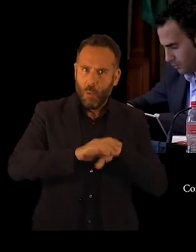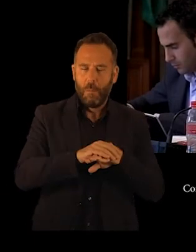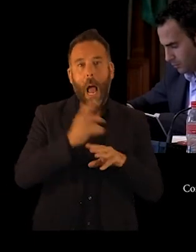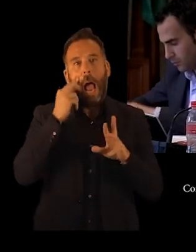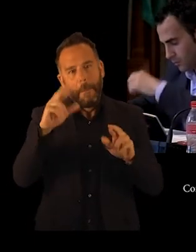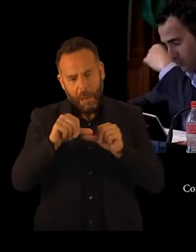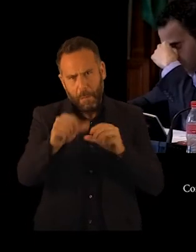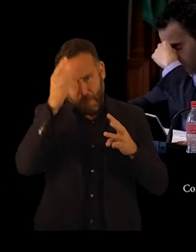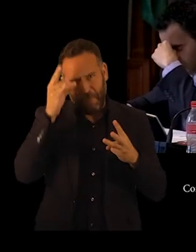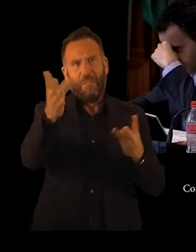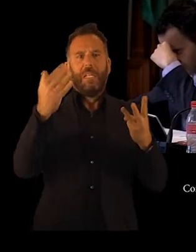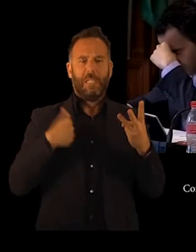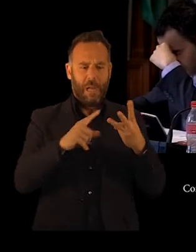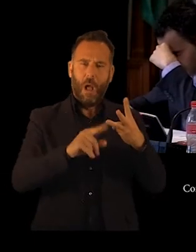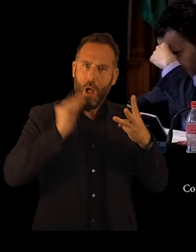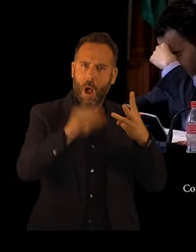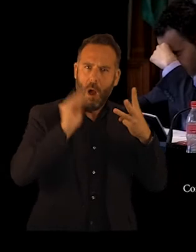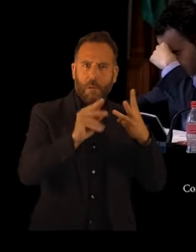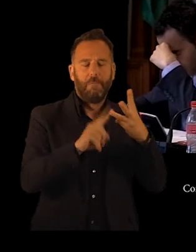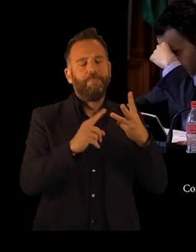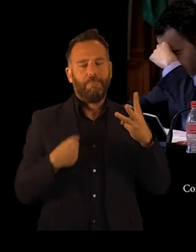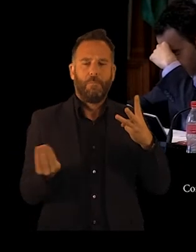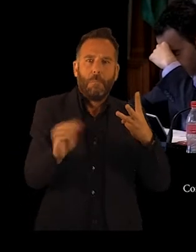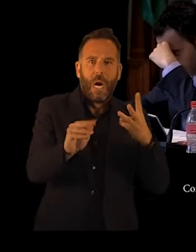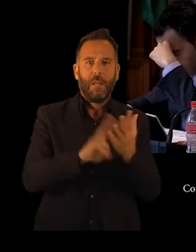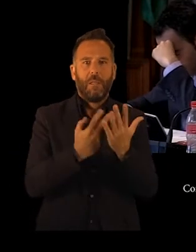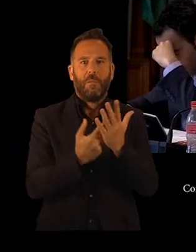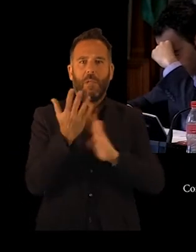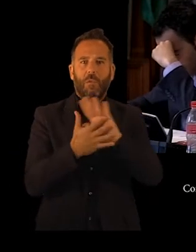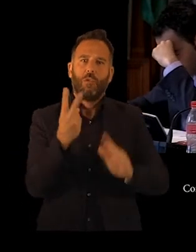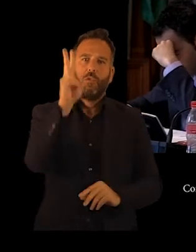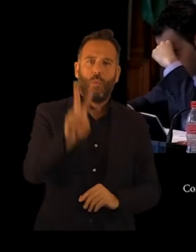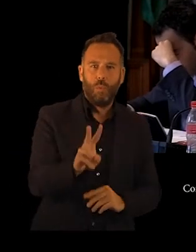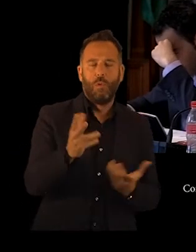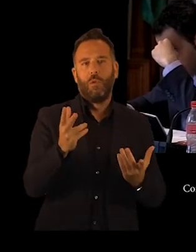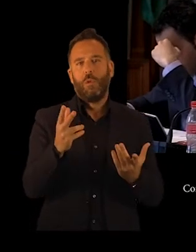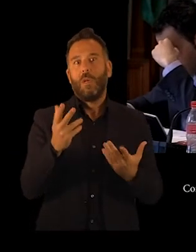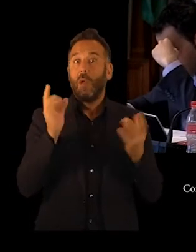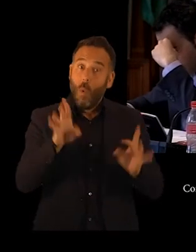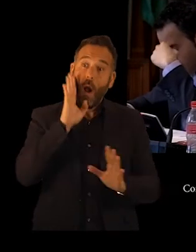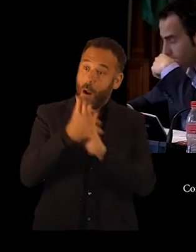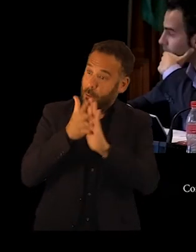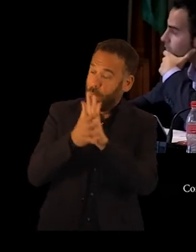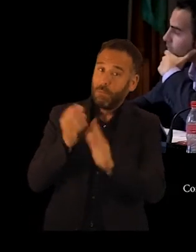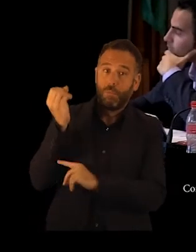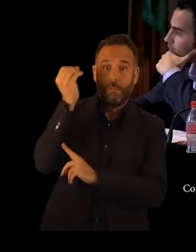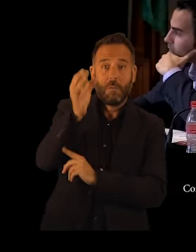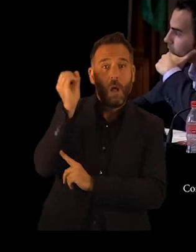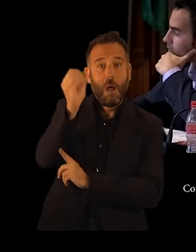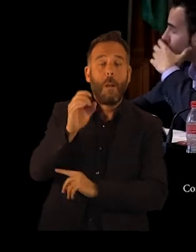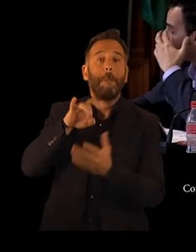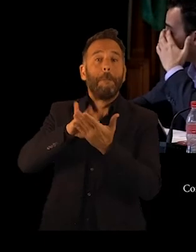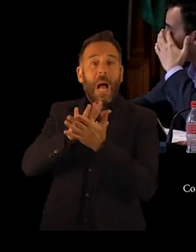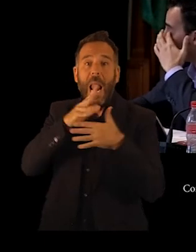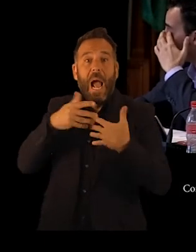una vez podamos contar, como bien comentan y exponen en la iniciativa el Grupo Málaga ahora, a través